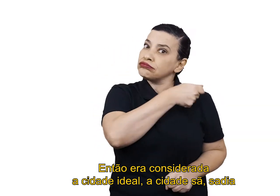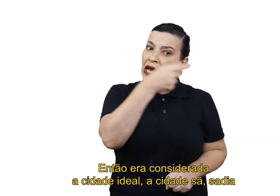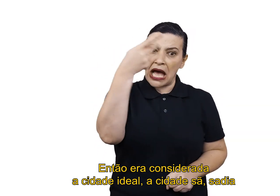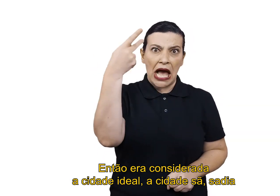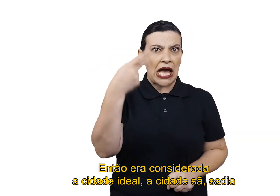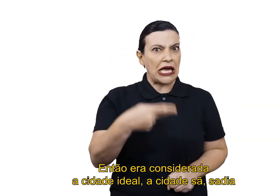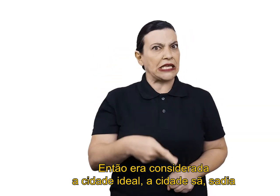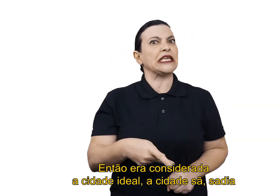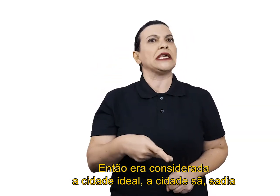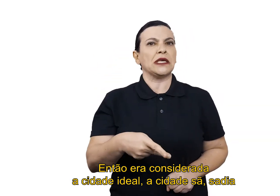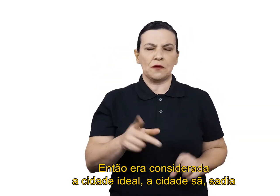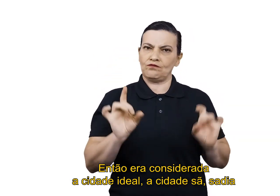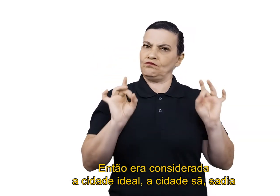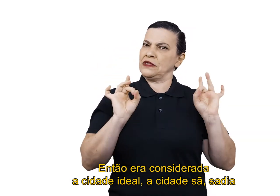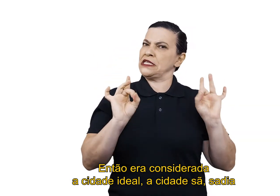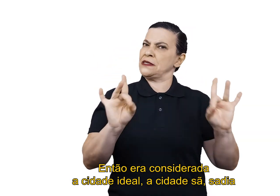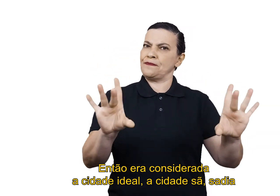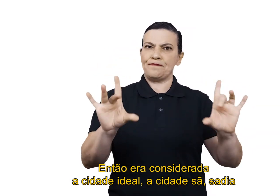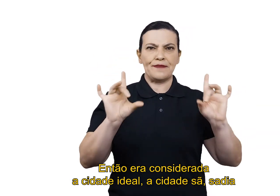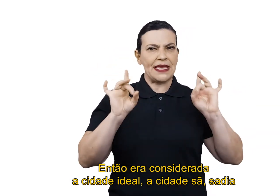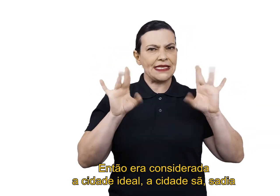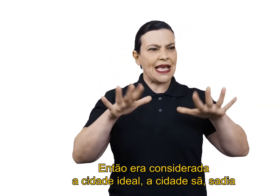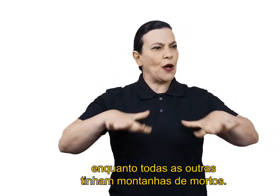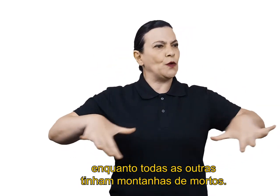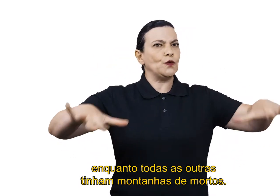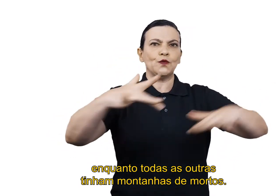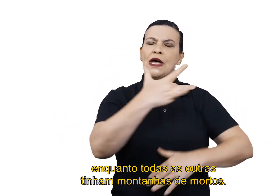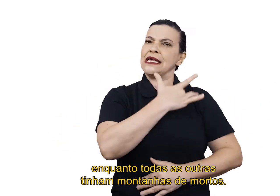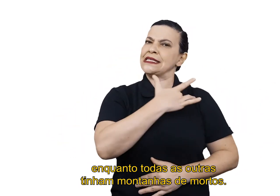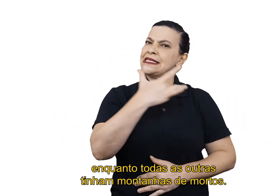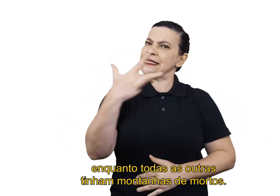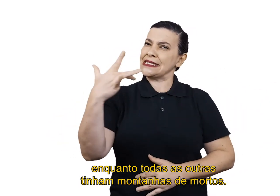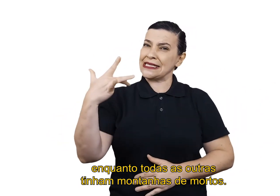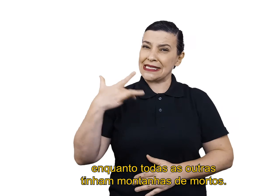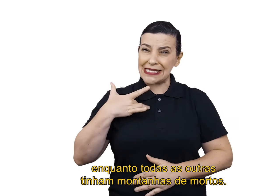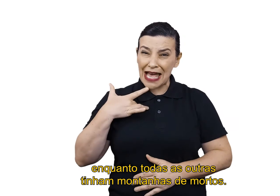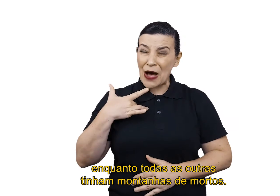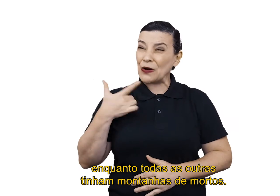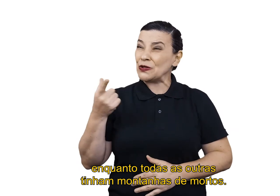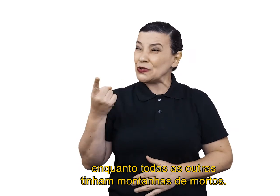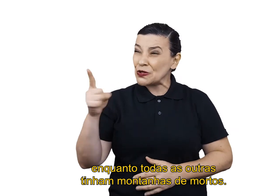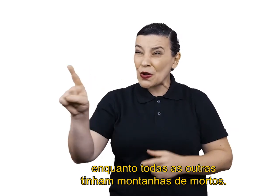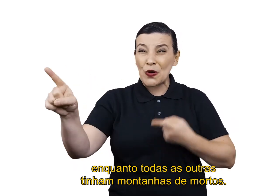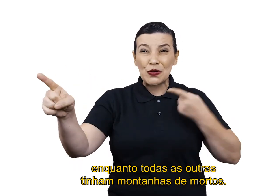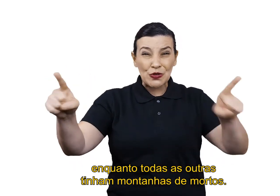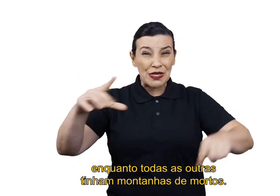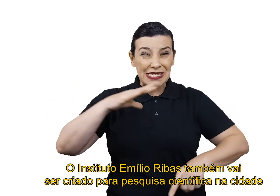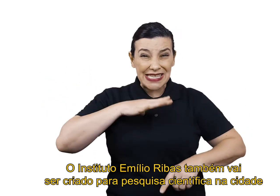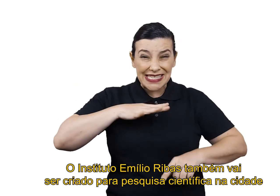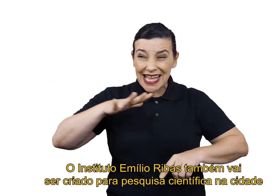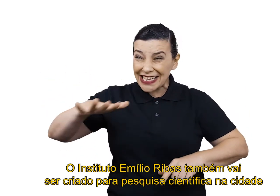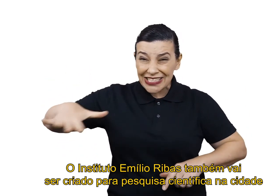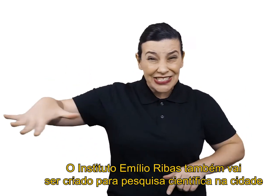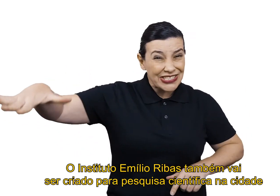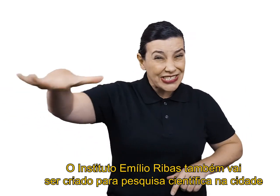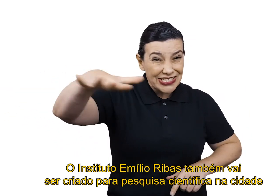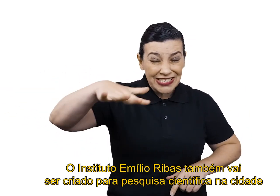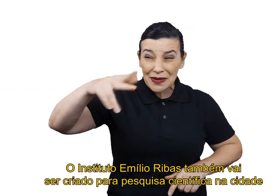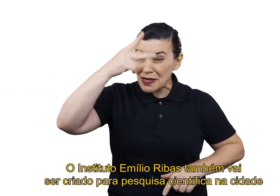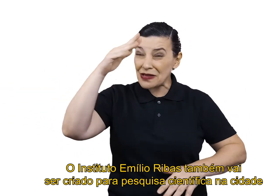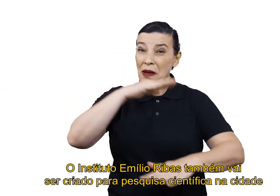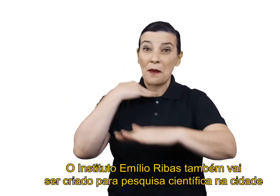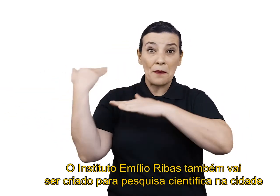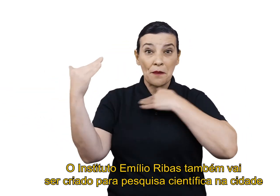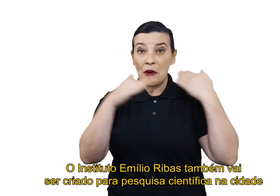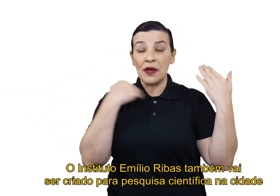a cidade ideal, né? A cidade sadia, enquanto todas as outras tinham montanhas mortas. O Instituto Emílio